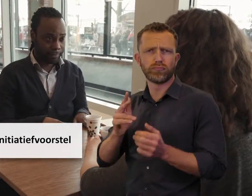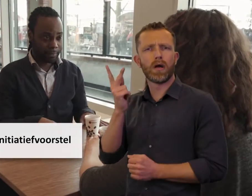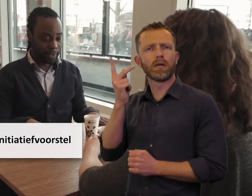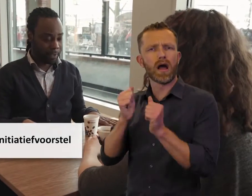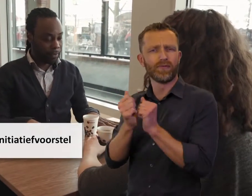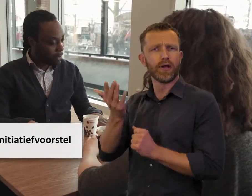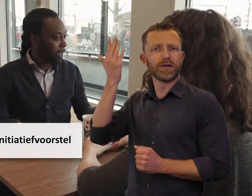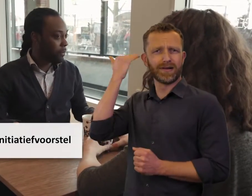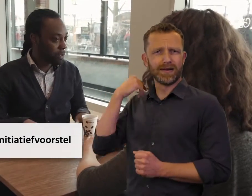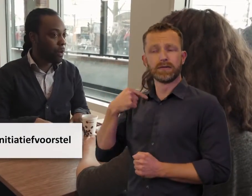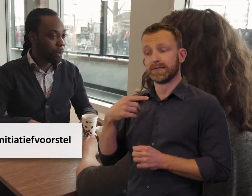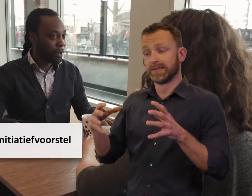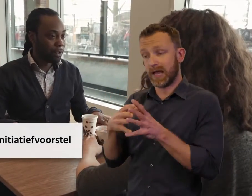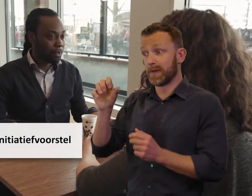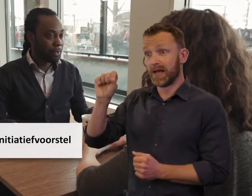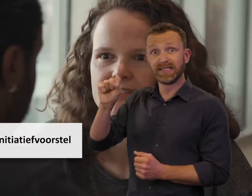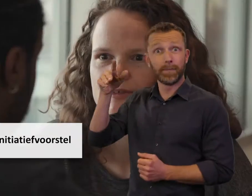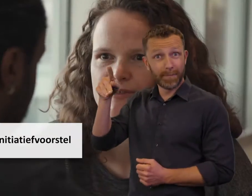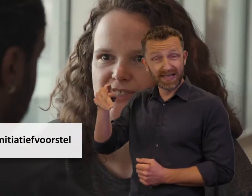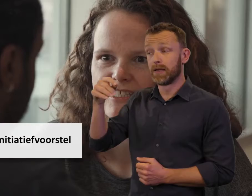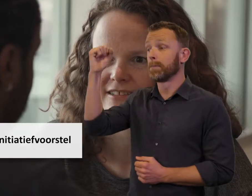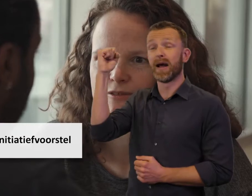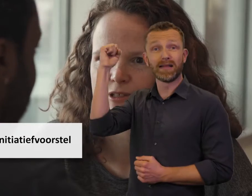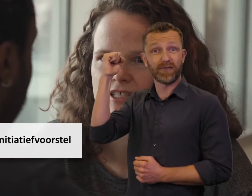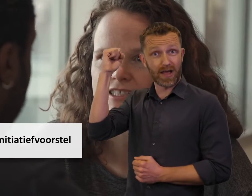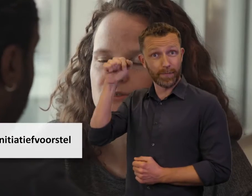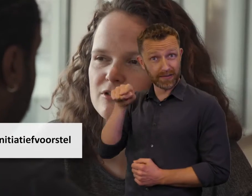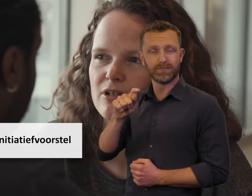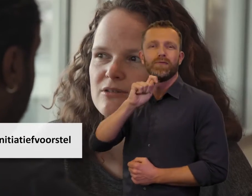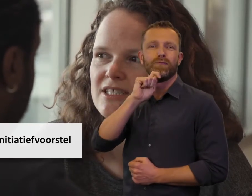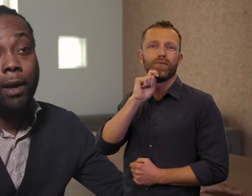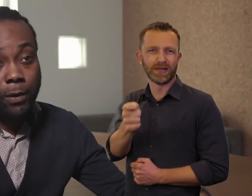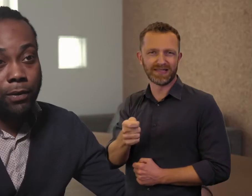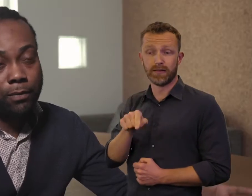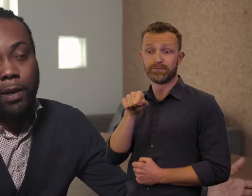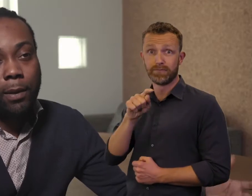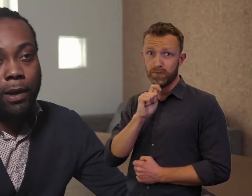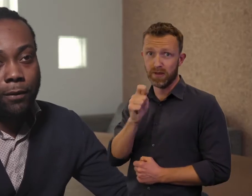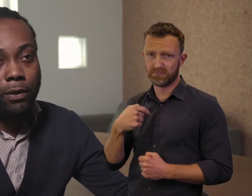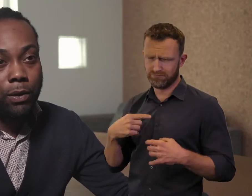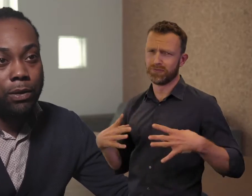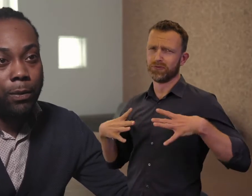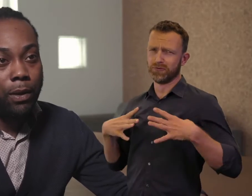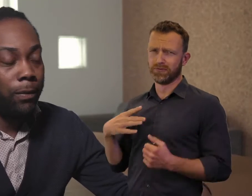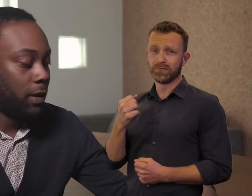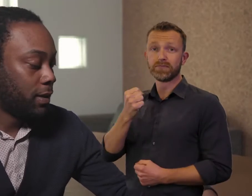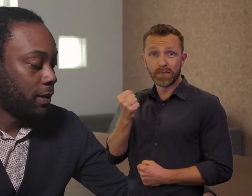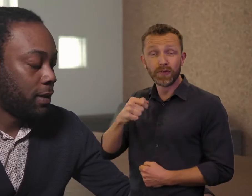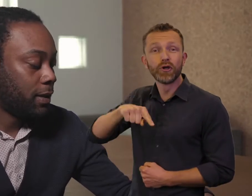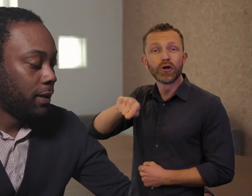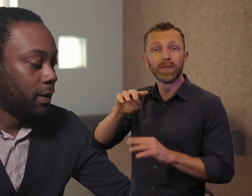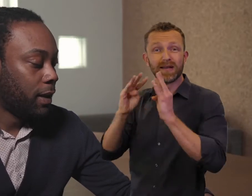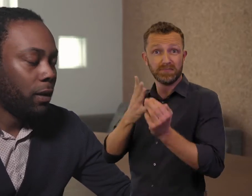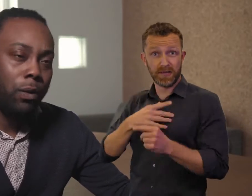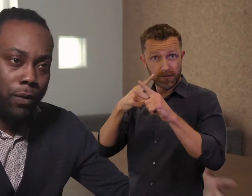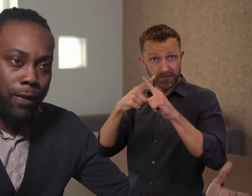inmiddels anderhalf jaar geleden, een voorstel ingediend samen met de SP en de PvdA. Waar ik best wel, ja ik ben daar wel trots op. Omdat het